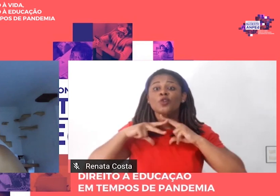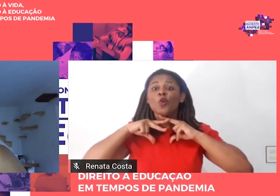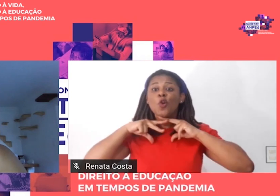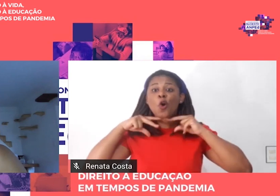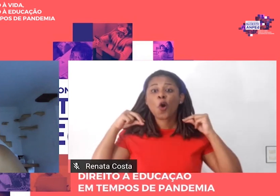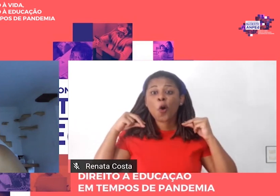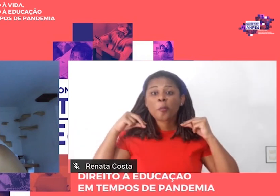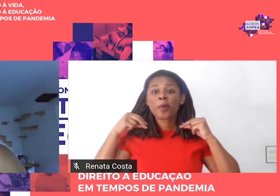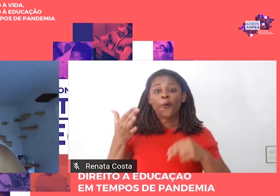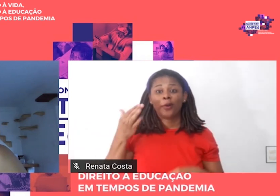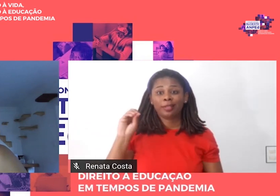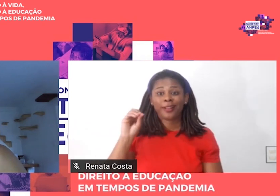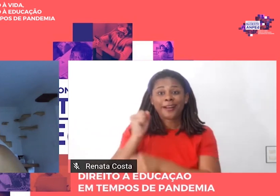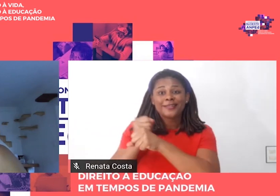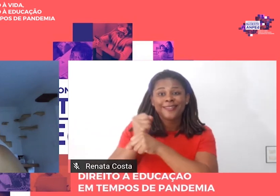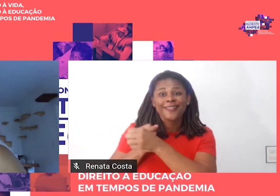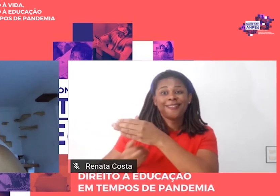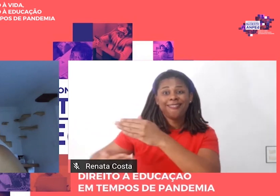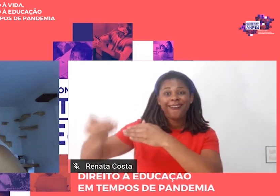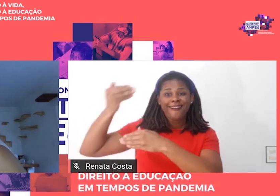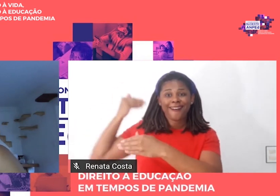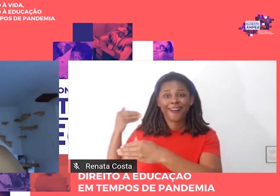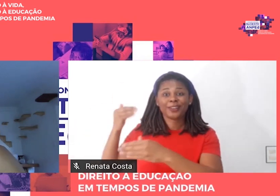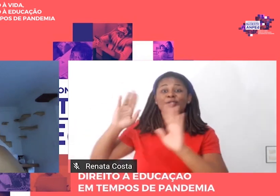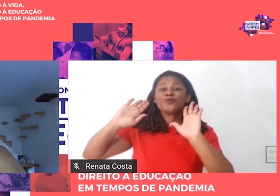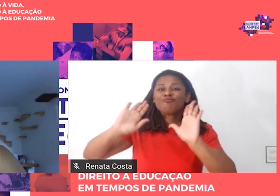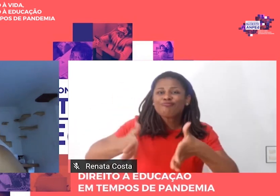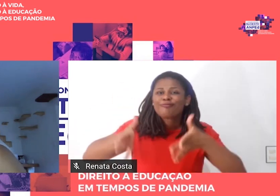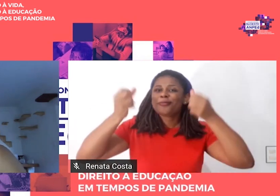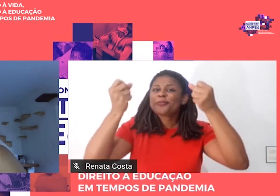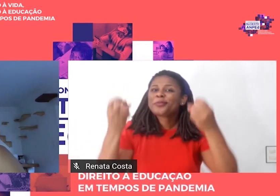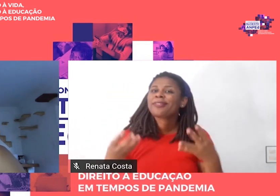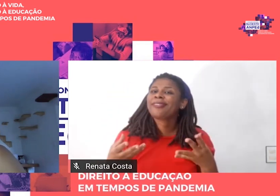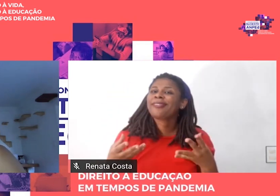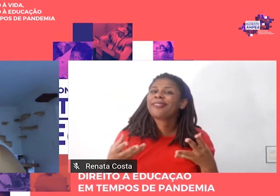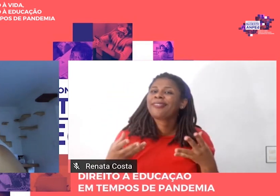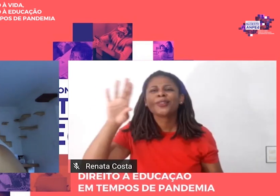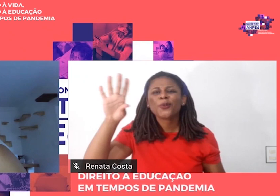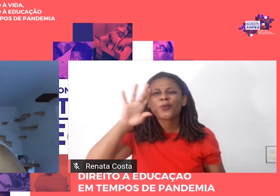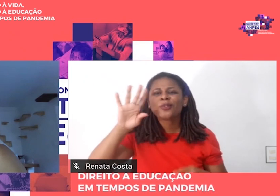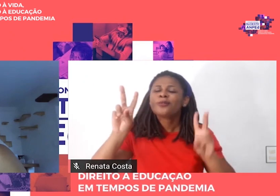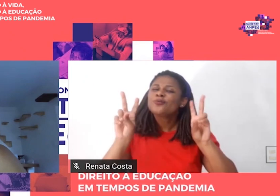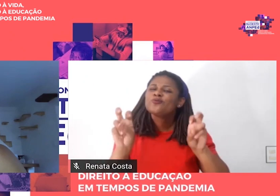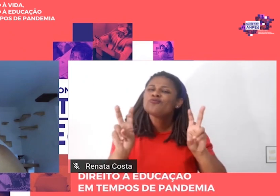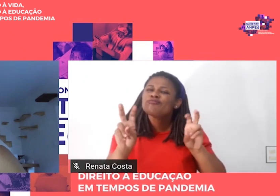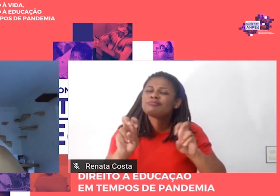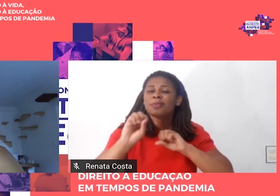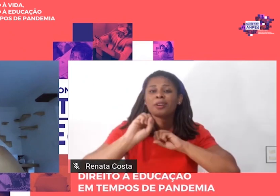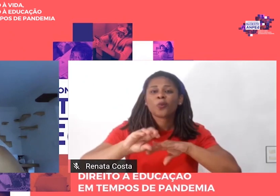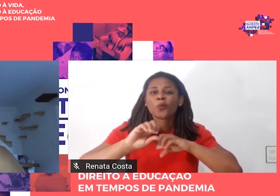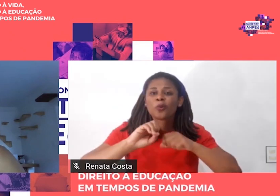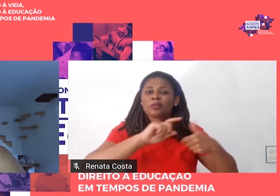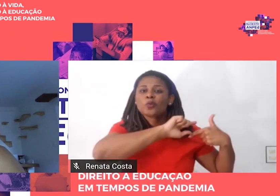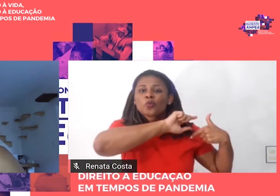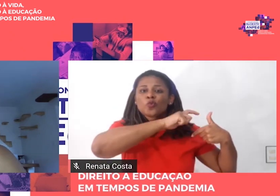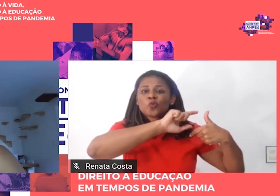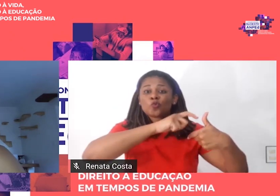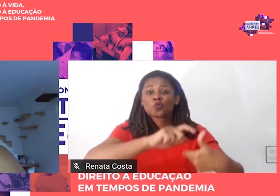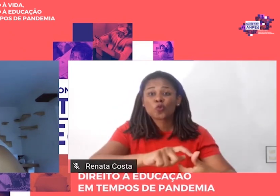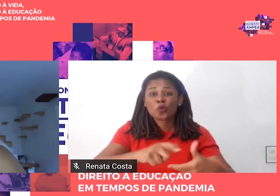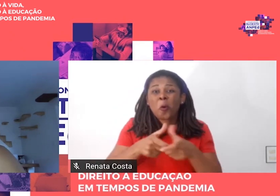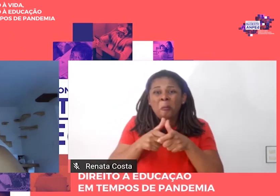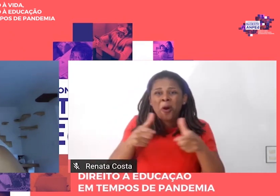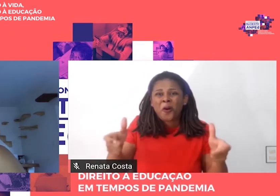quando já se falava sobre a educação tradicional com uma caracterização bastante crítica em relação a ela.